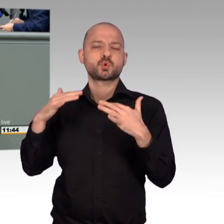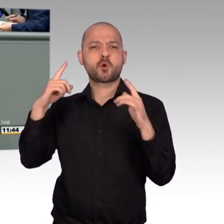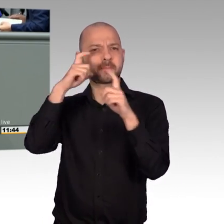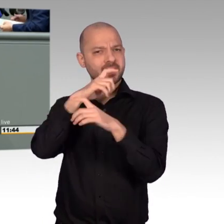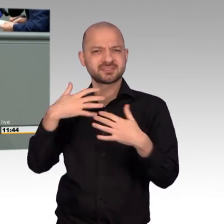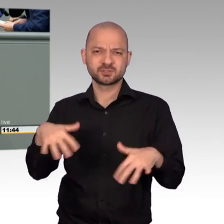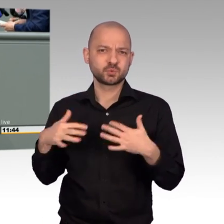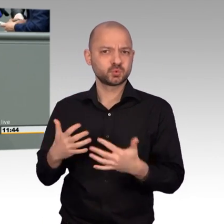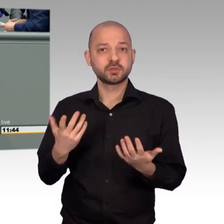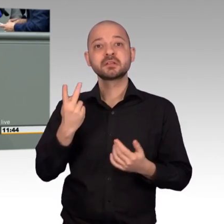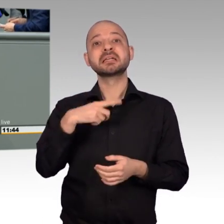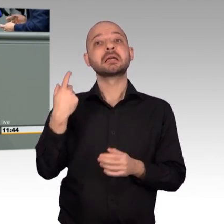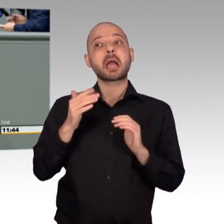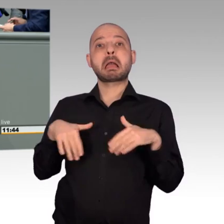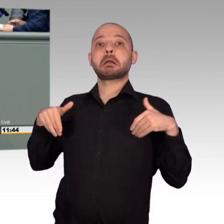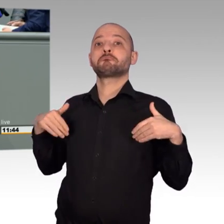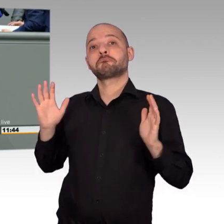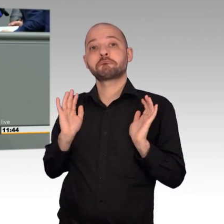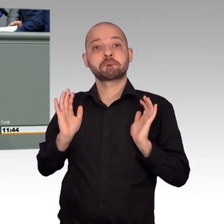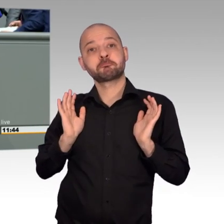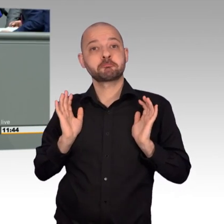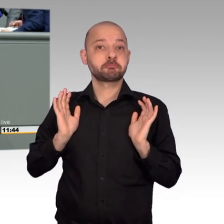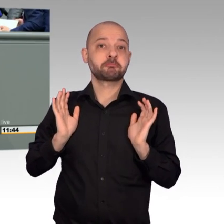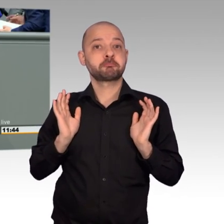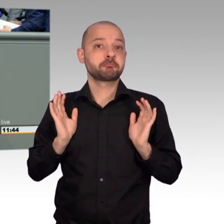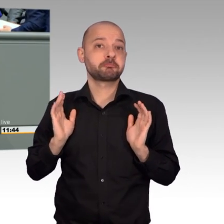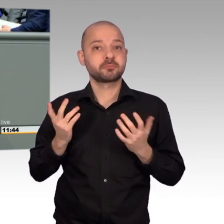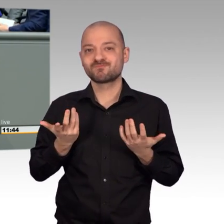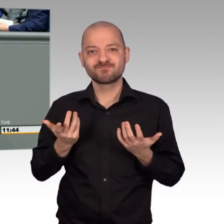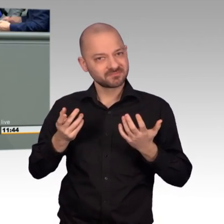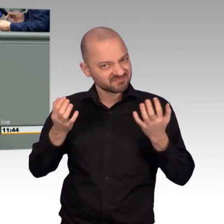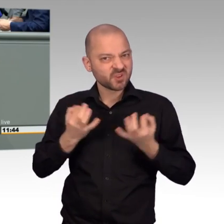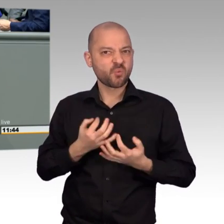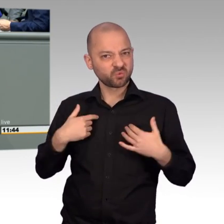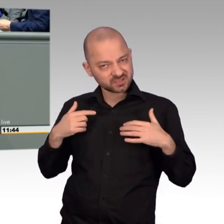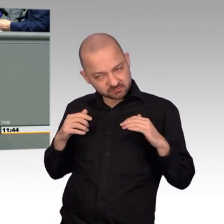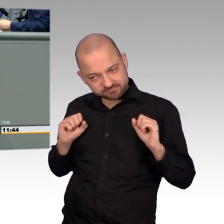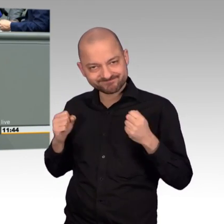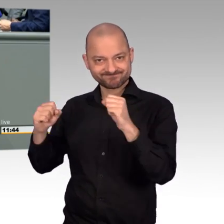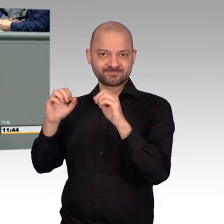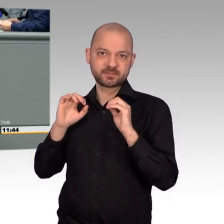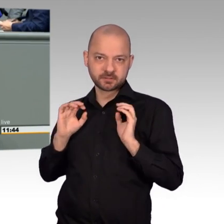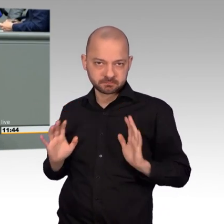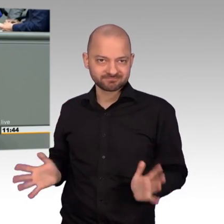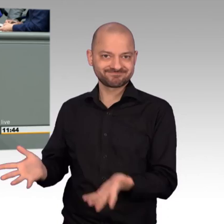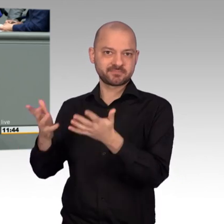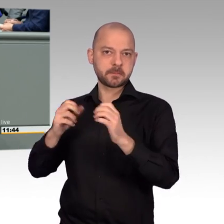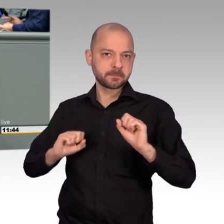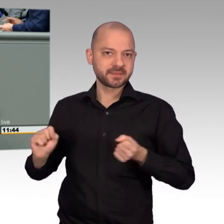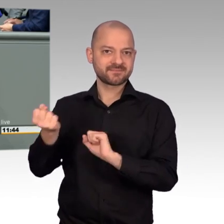Mittleren Osten ist komplex. Wir dürfen trotzdem nicht aufhören, in der Region uns für Personen, Gruppen oder Bewegungen